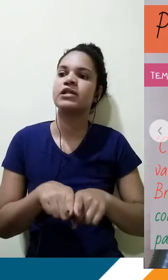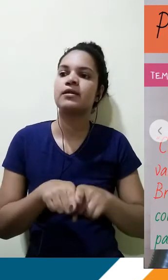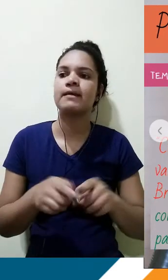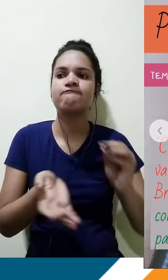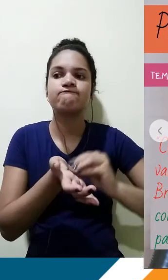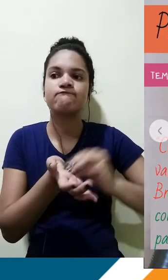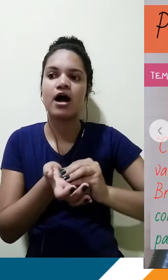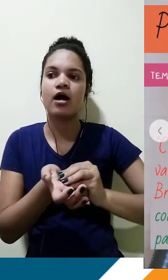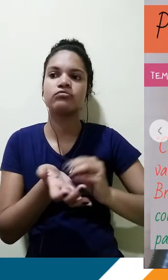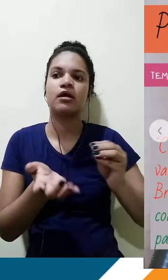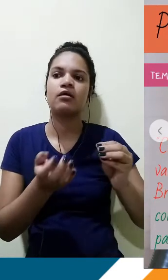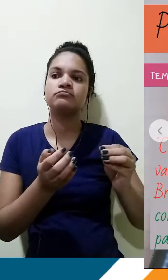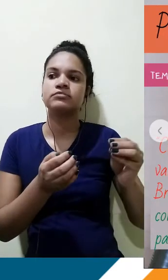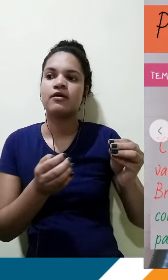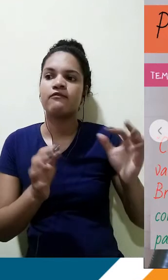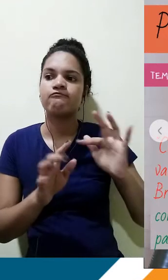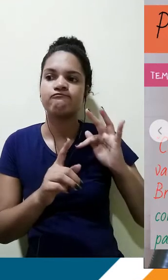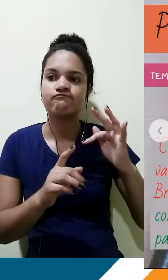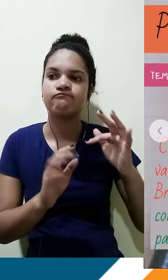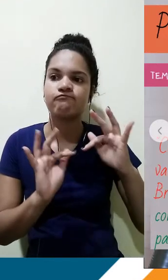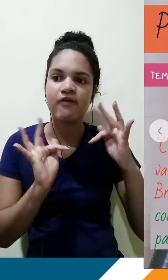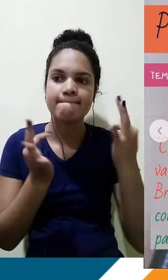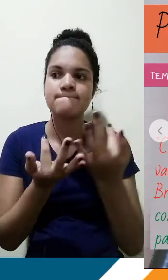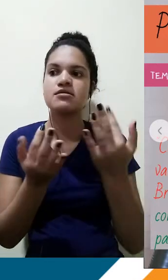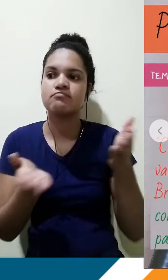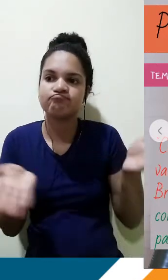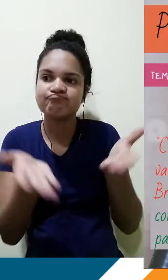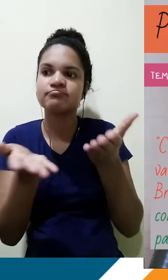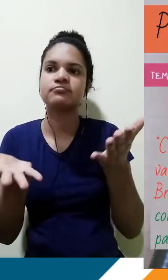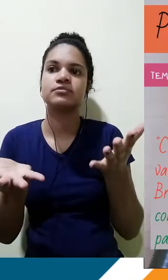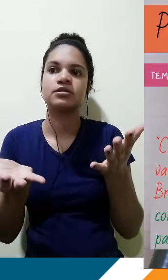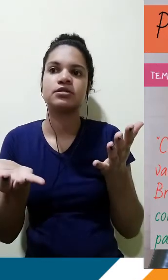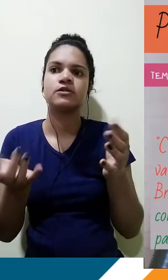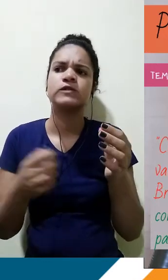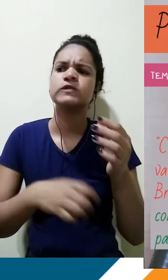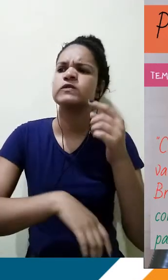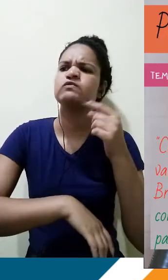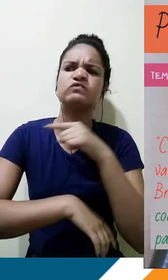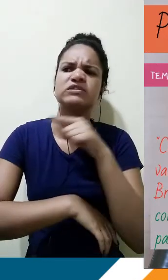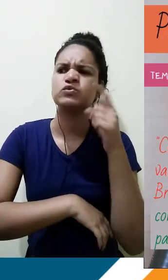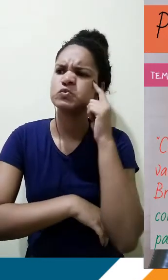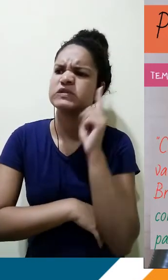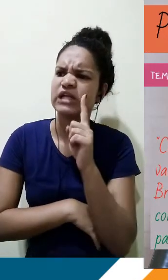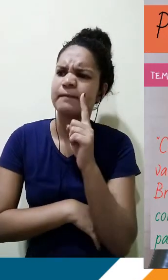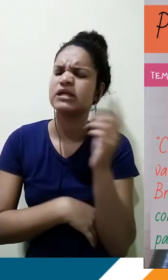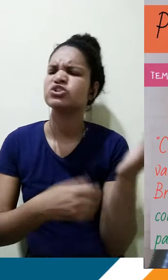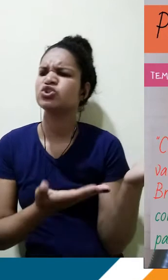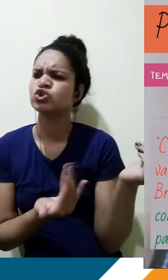essa primeira parte aqui deixou de apresentar a problematização. Você não sabe se são jovens ou não que sofrem com esse problema, se é na